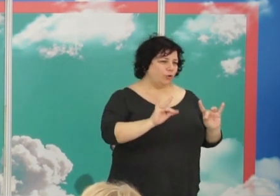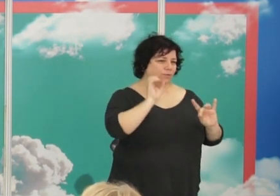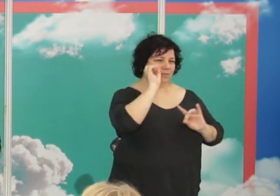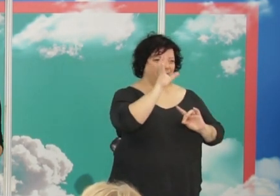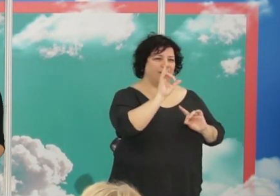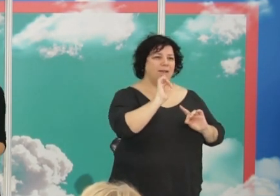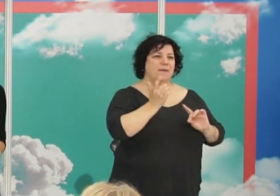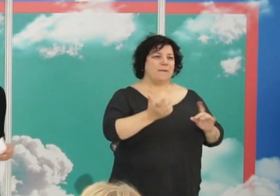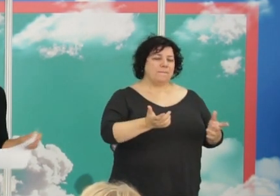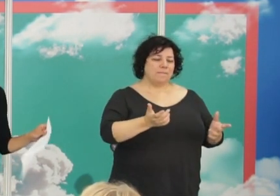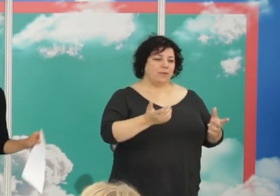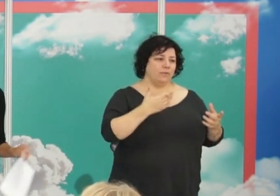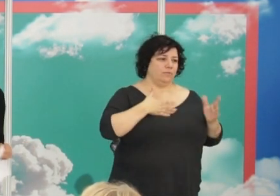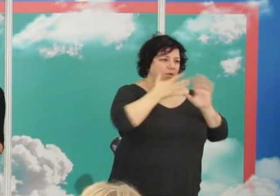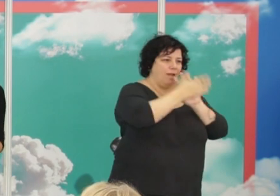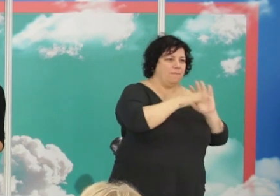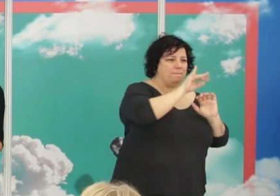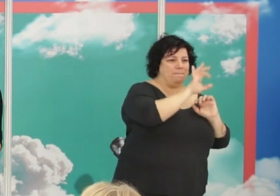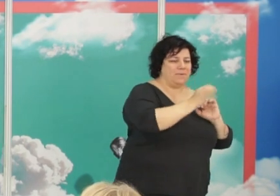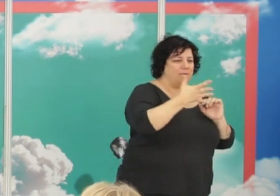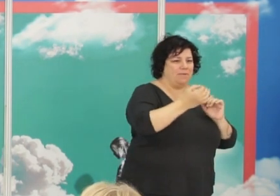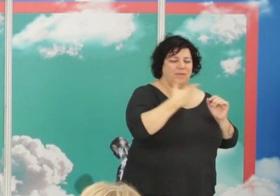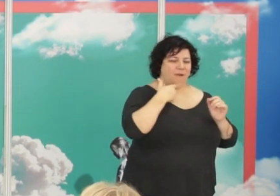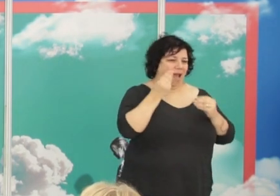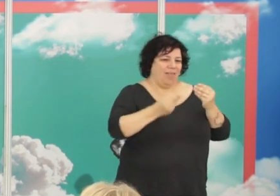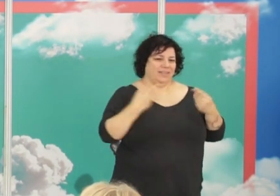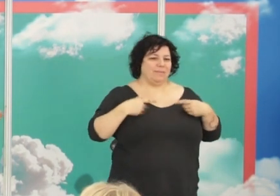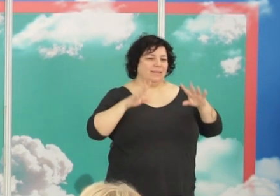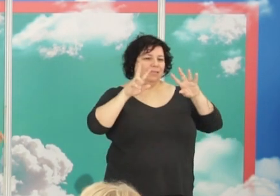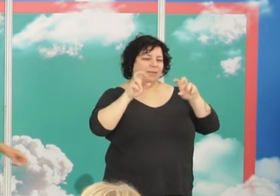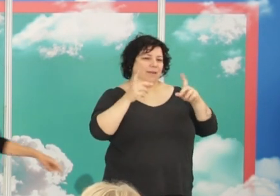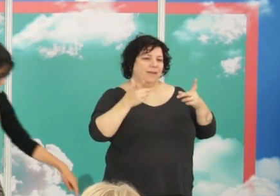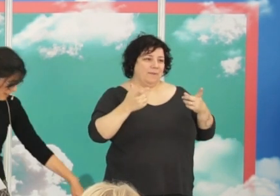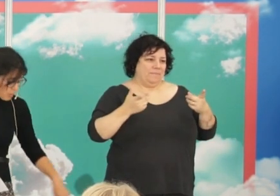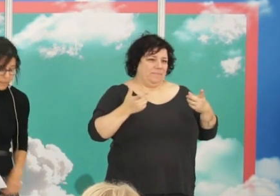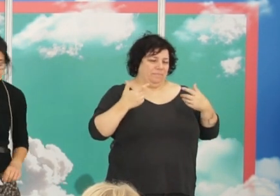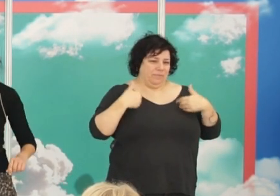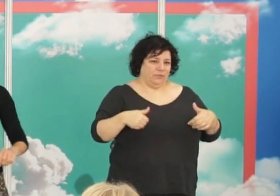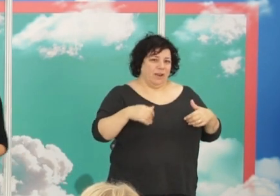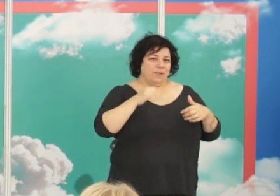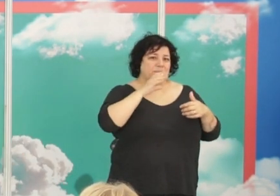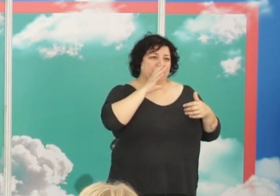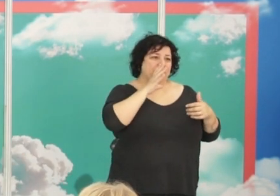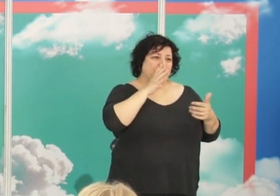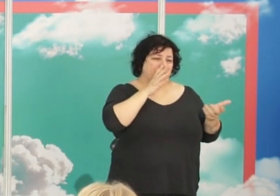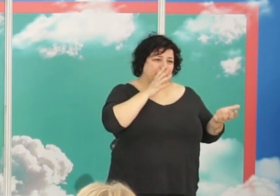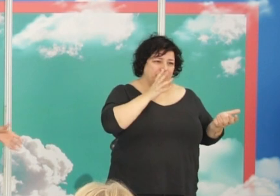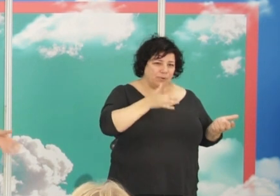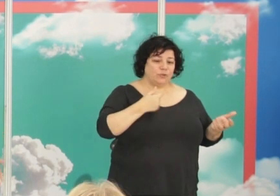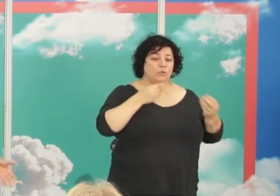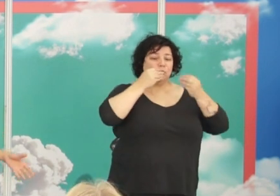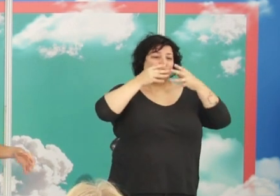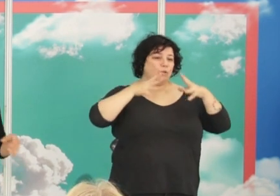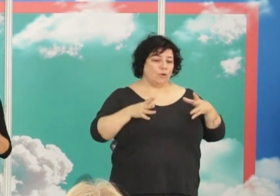cuando hablo de Pío del Río Ortega tengo que hacerlo porque fue la manera en la que recuperamos su